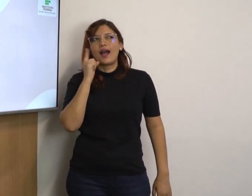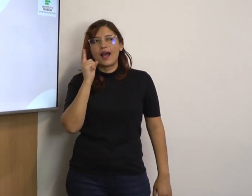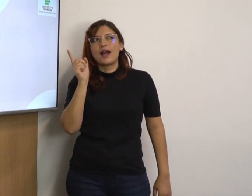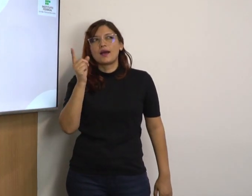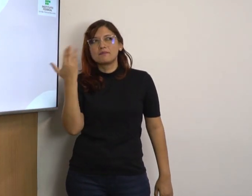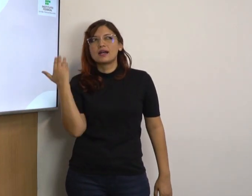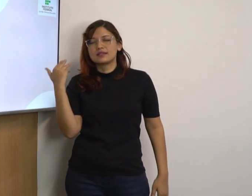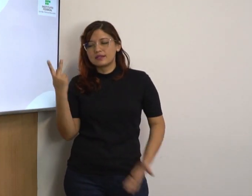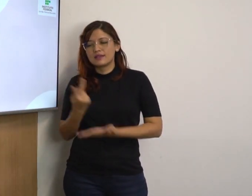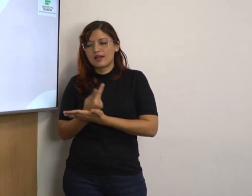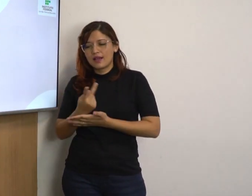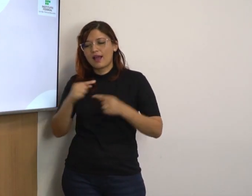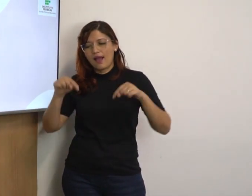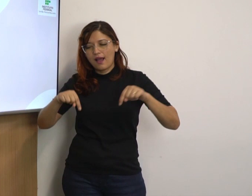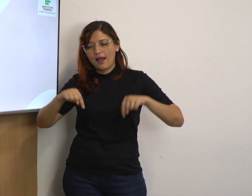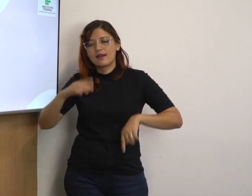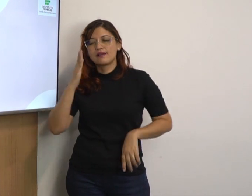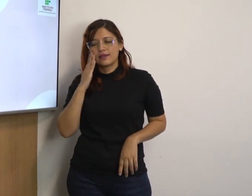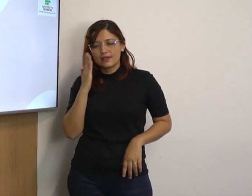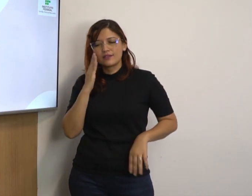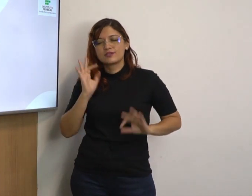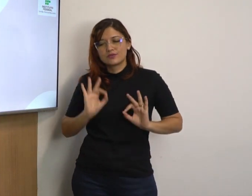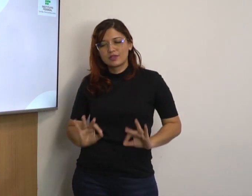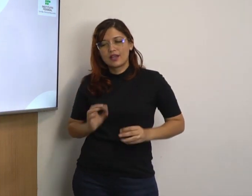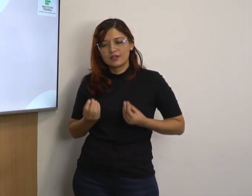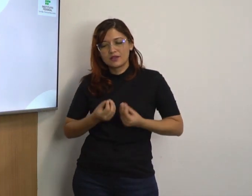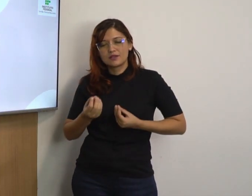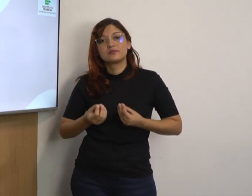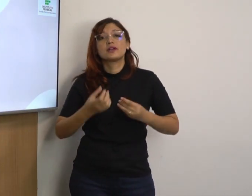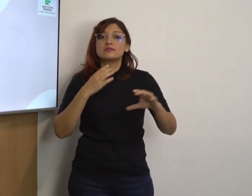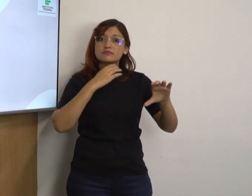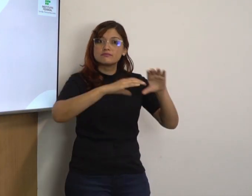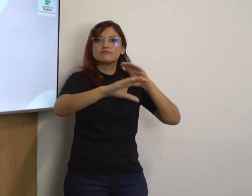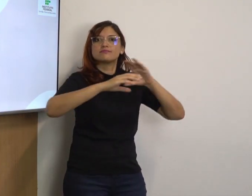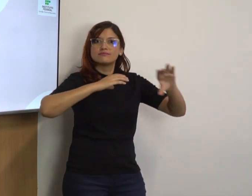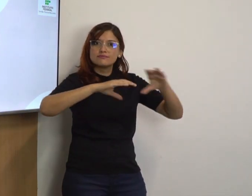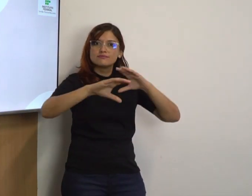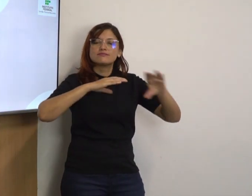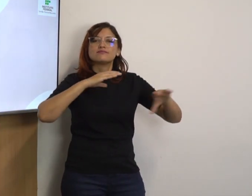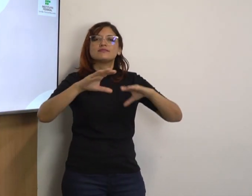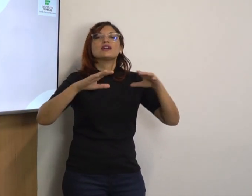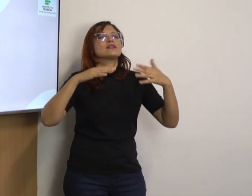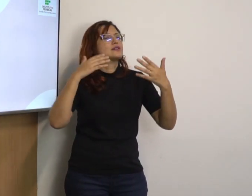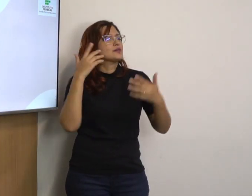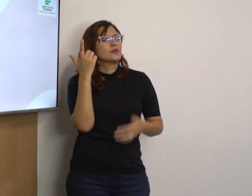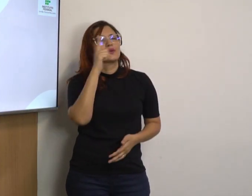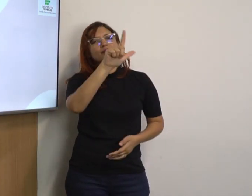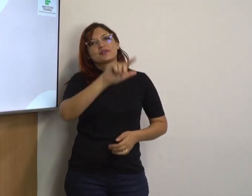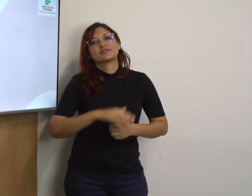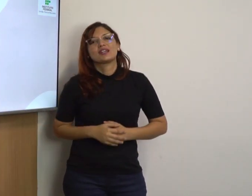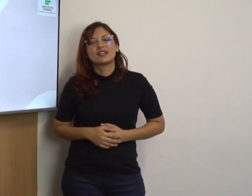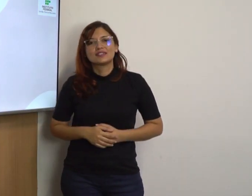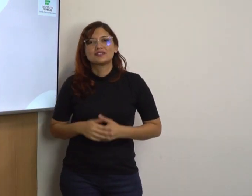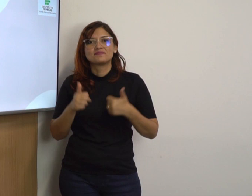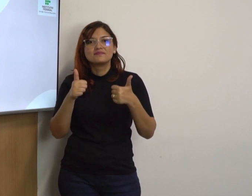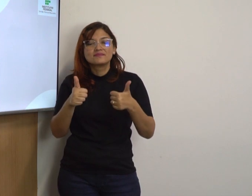gente até memoriza mais rápido, né? Lembrar da outra vez eu errei, agora eu sei como que faz certo. Então, a comunicação